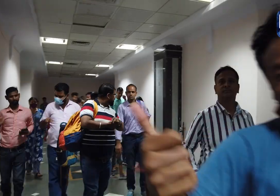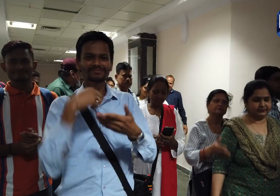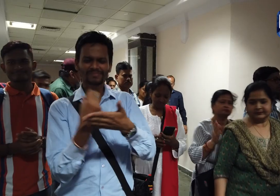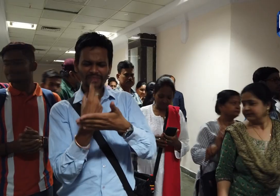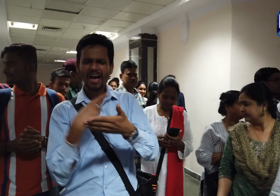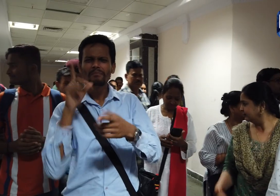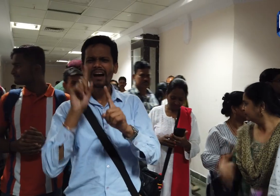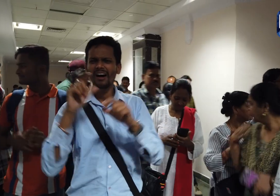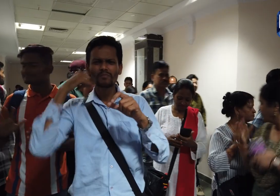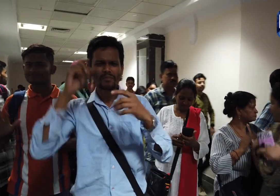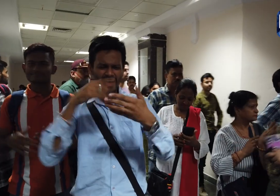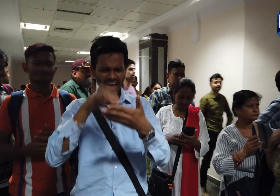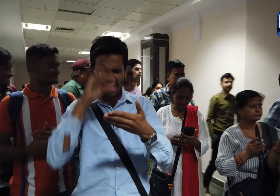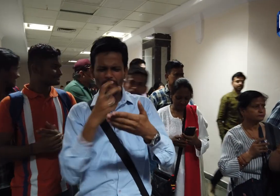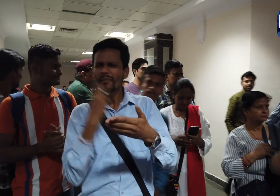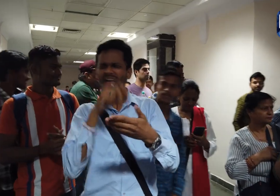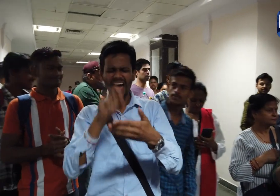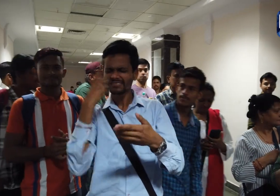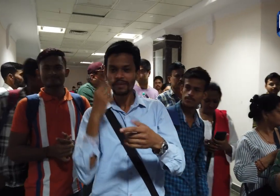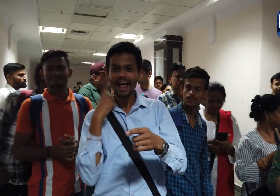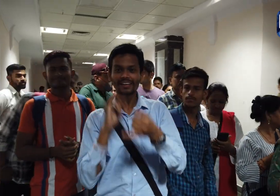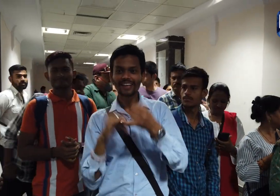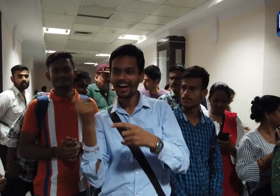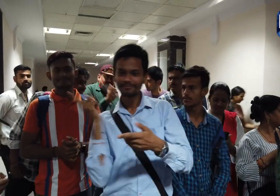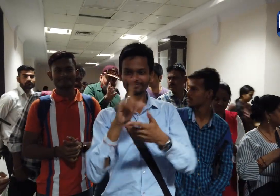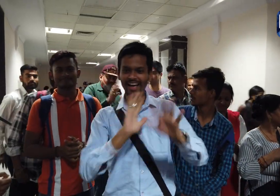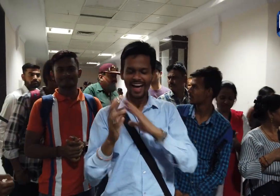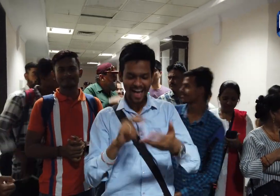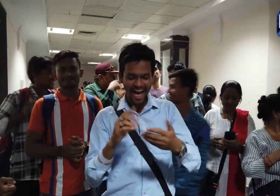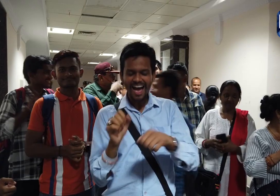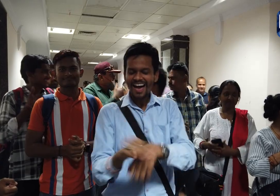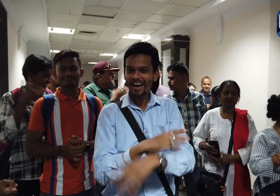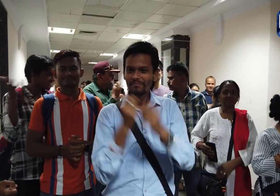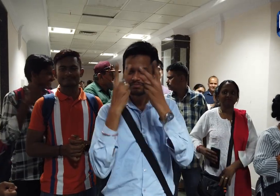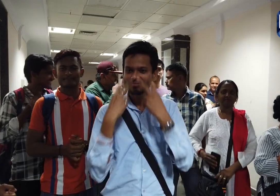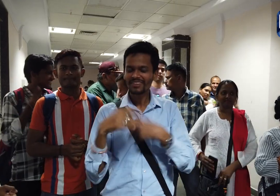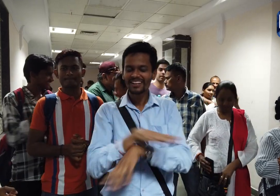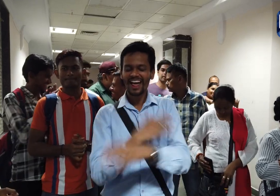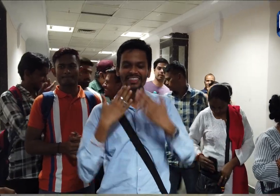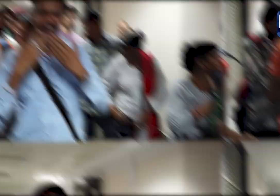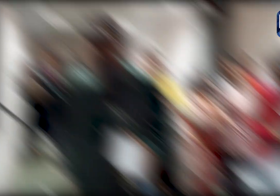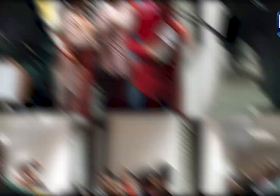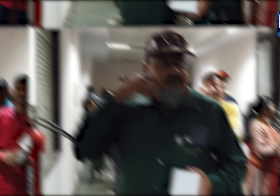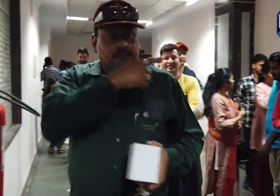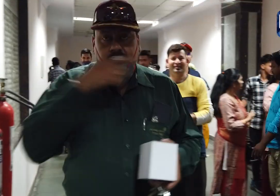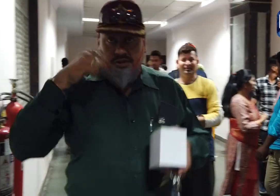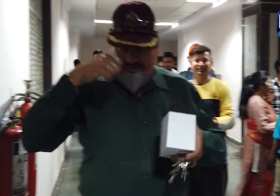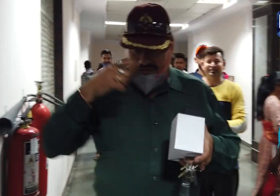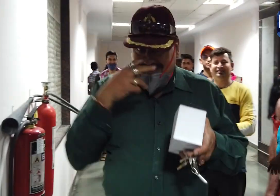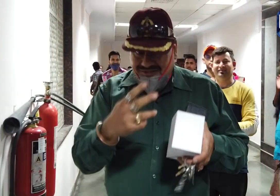मैं बोले गए समबादों को कभी नहीं समझ पाया लेकिन जब मैंने आयसेल की व्याक्या देखी तो मैं बहुत प्रेदित और भावुक हो गया धन्यवाद आयसेल